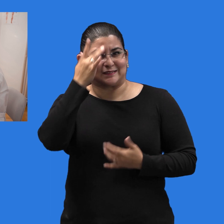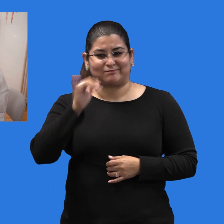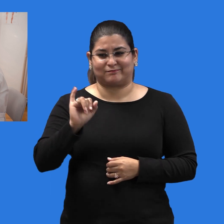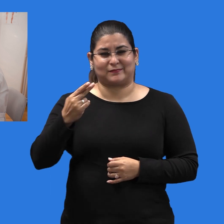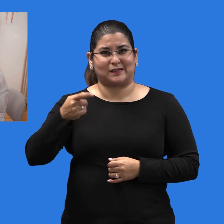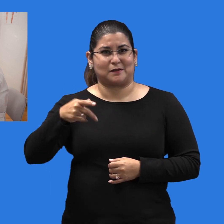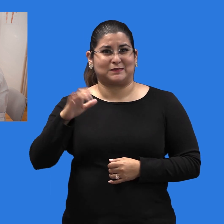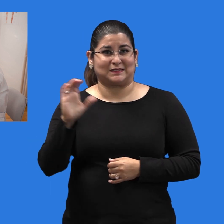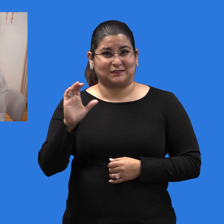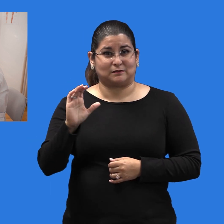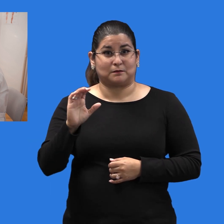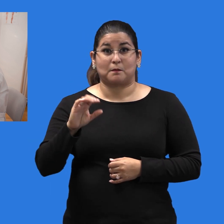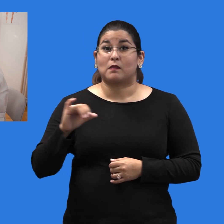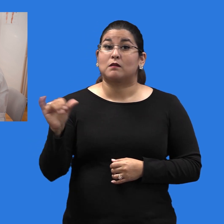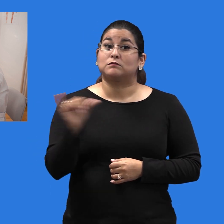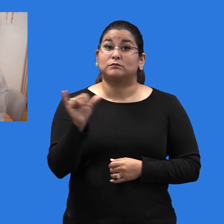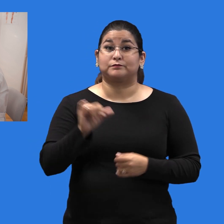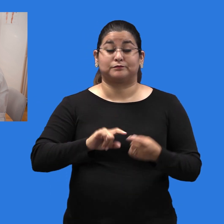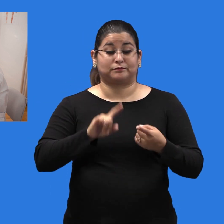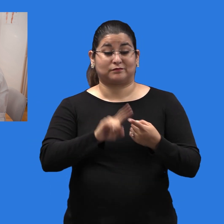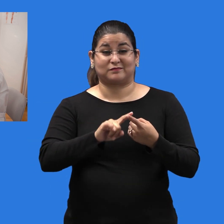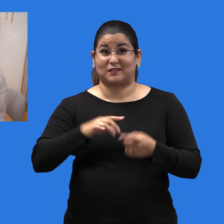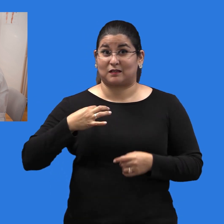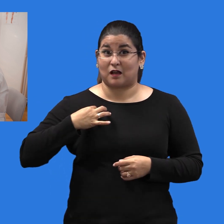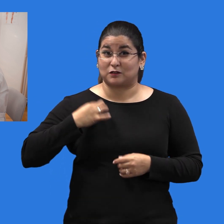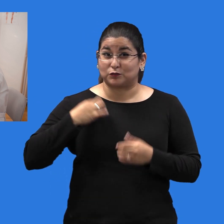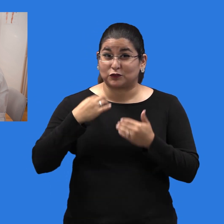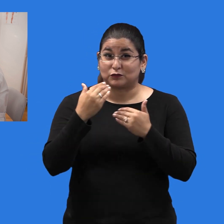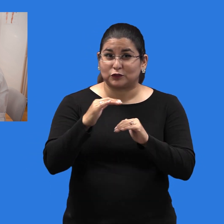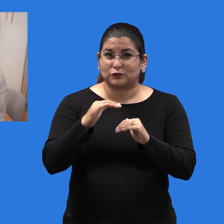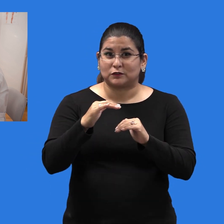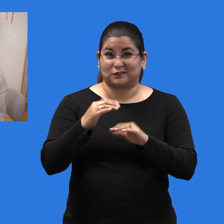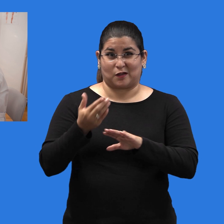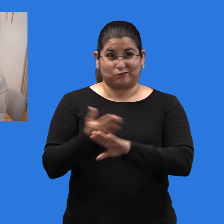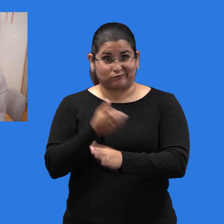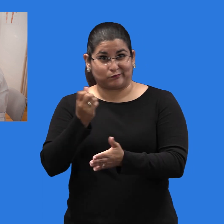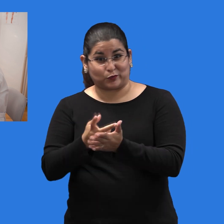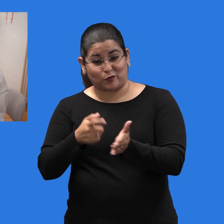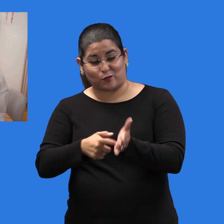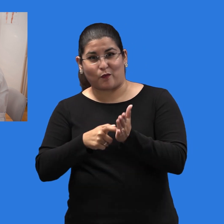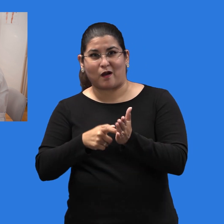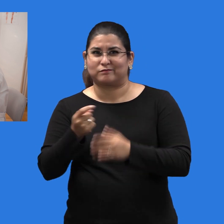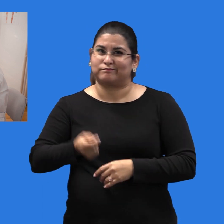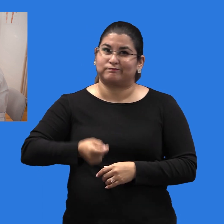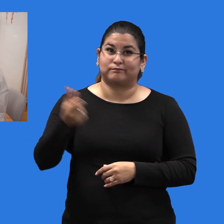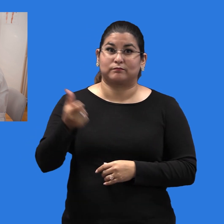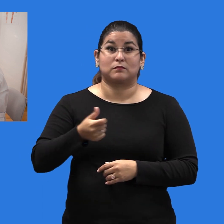Remover las restricciones a la elegibilidad y los requisitos de preautorización que hacen